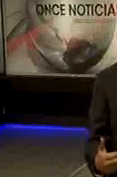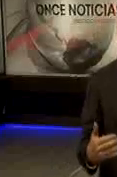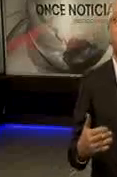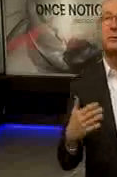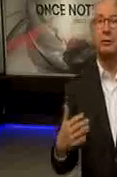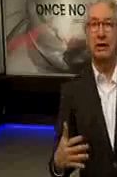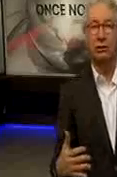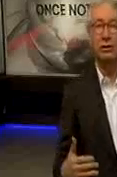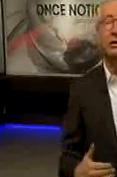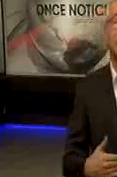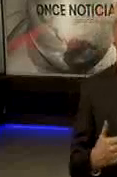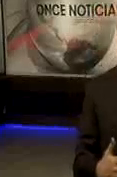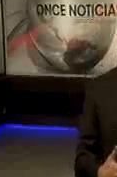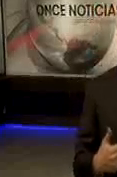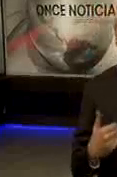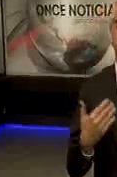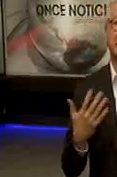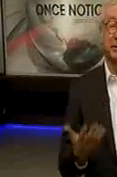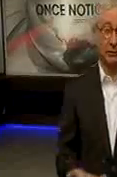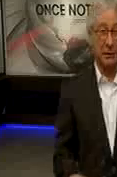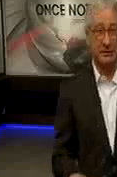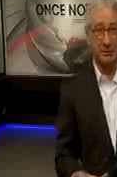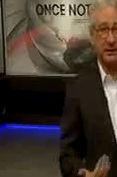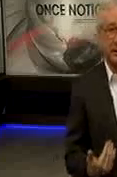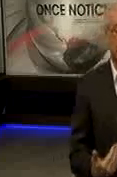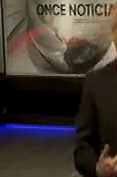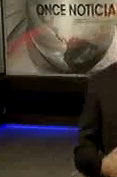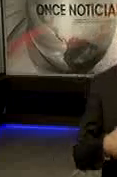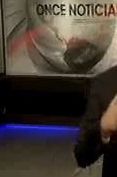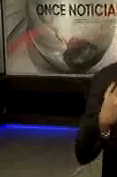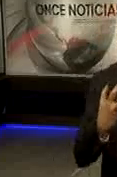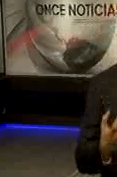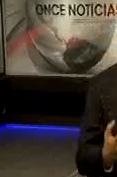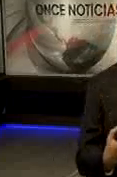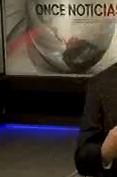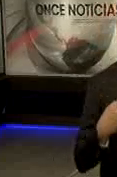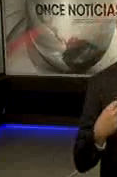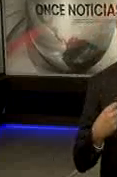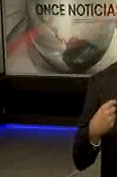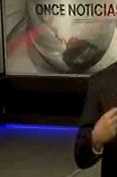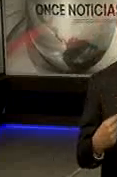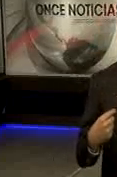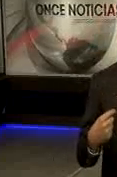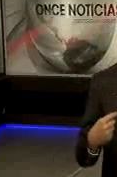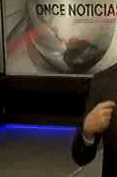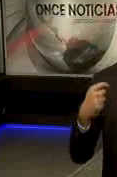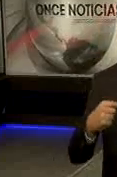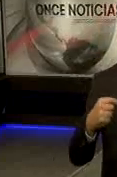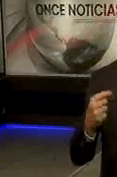que la reforma político-electoral Que es la que plantea particularmente el PAN y el PRD Con esta condición, como dice el presidente del PAN Sine